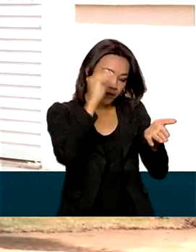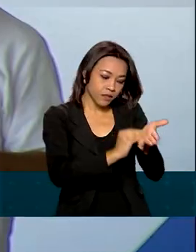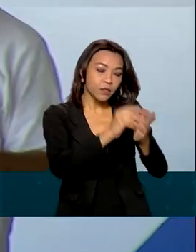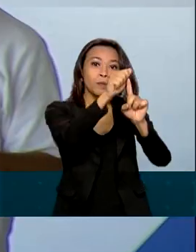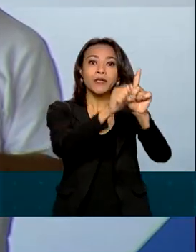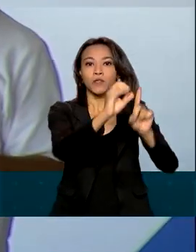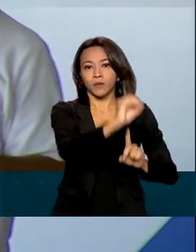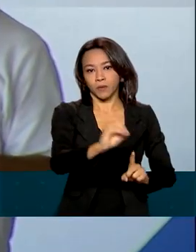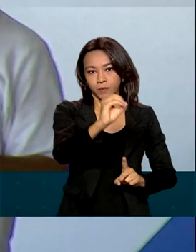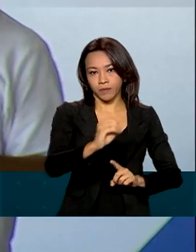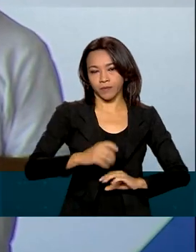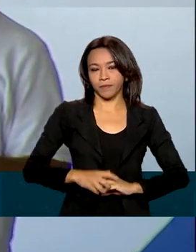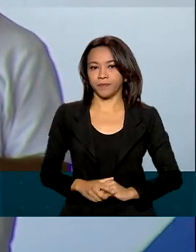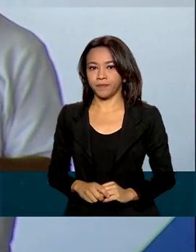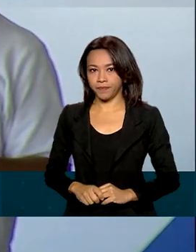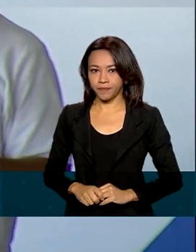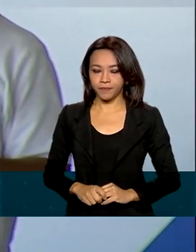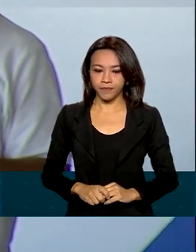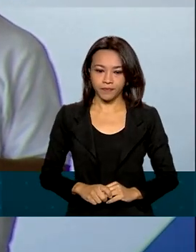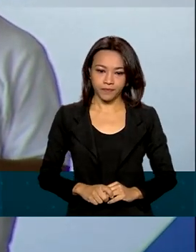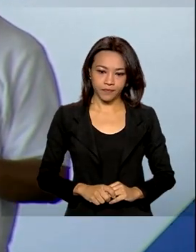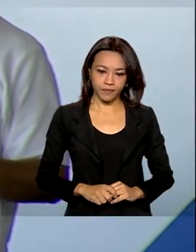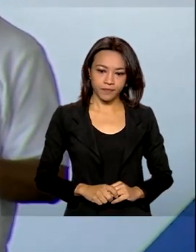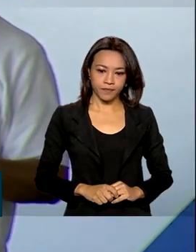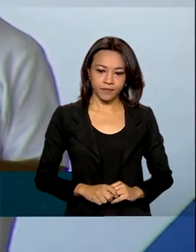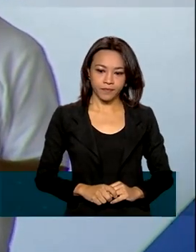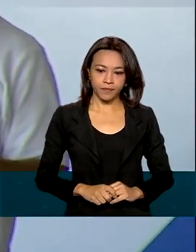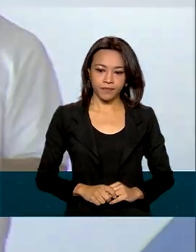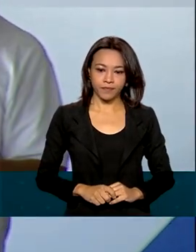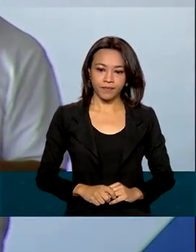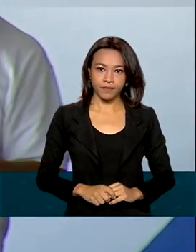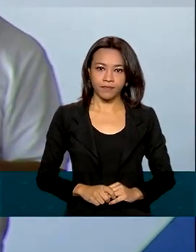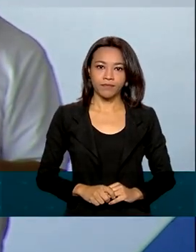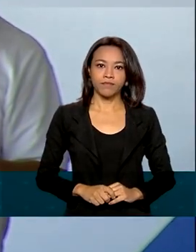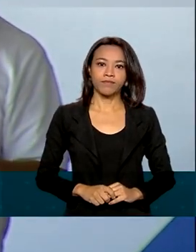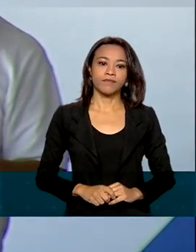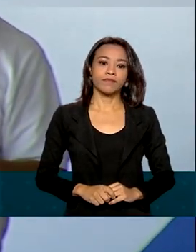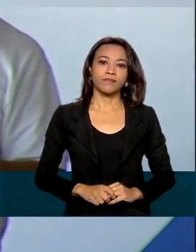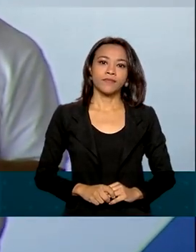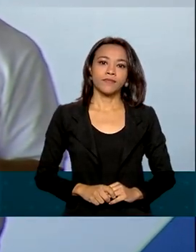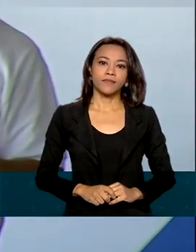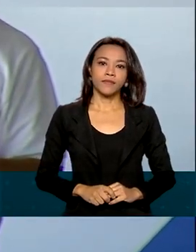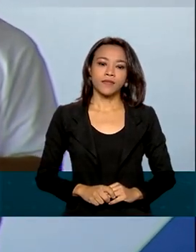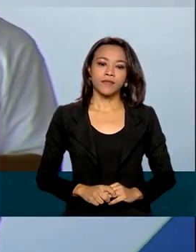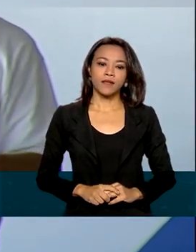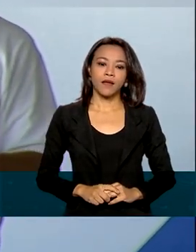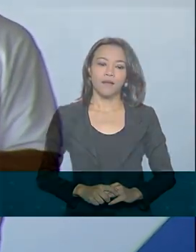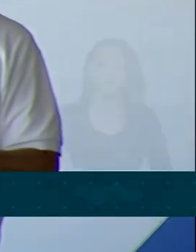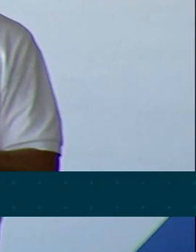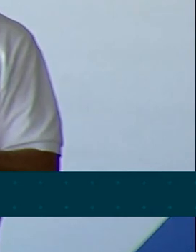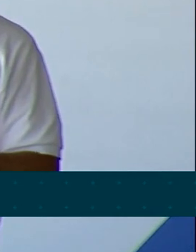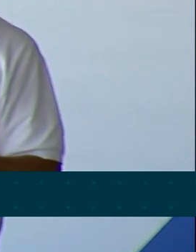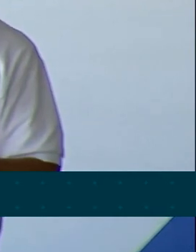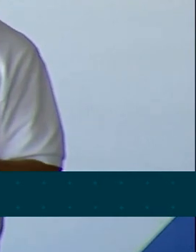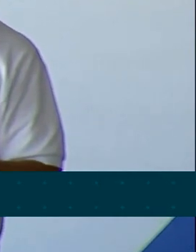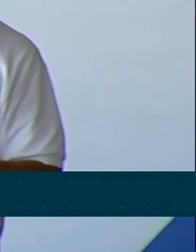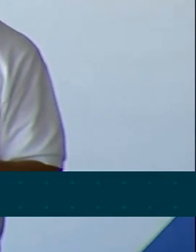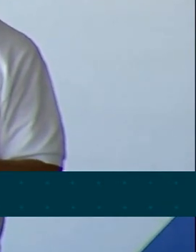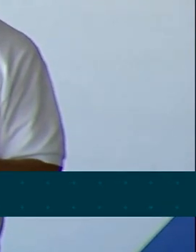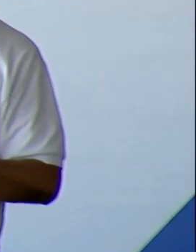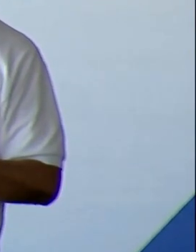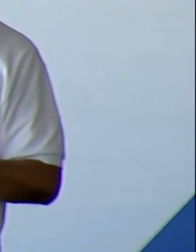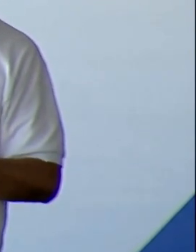outubro. São 400 famílias, 400 sonhos. Essa é uma marca de um governo sério que